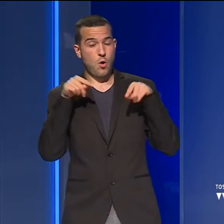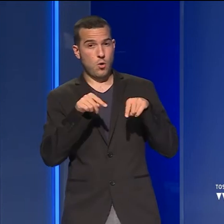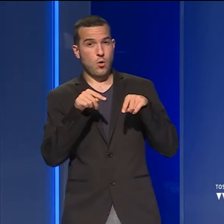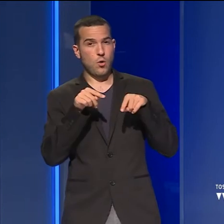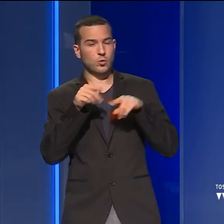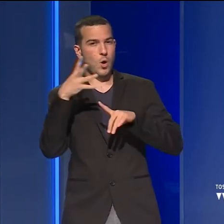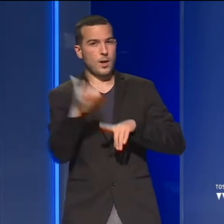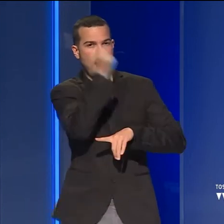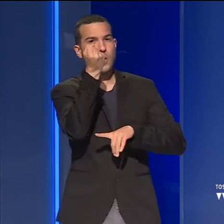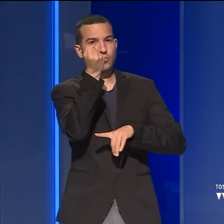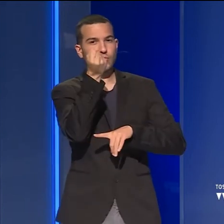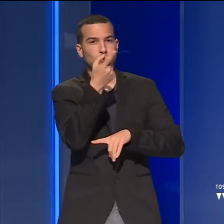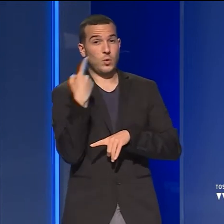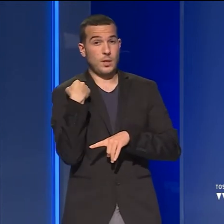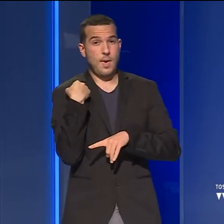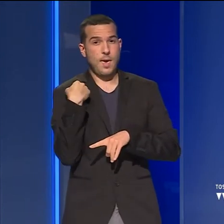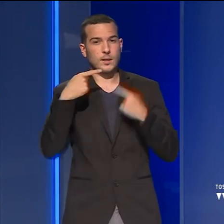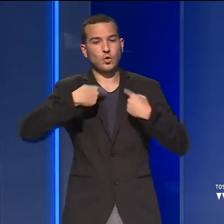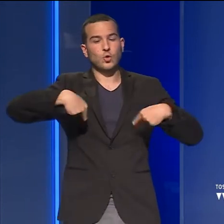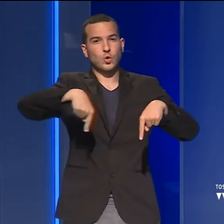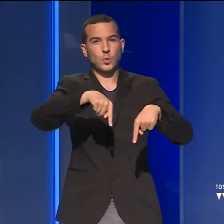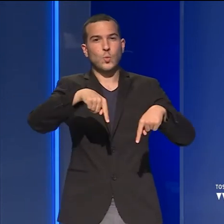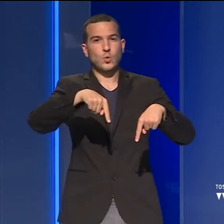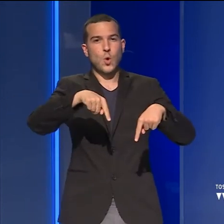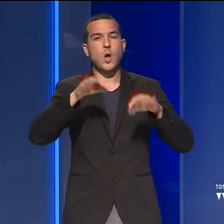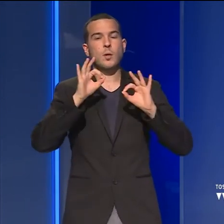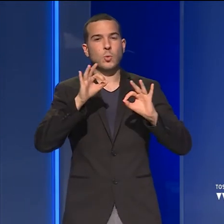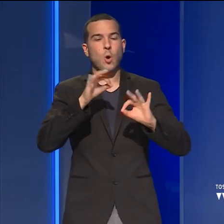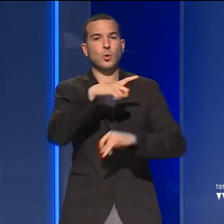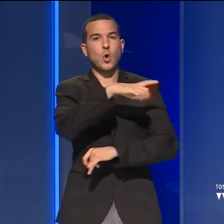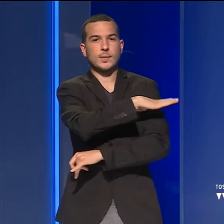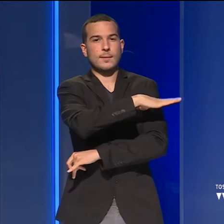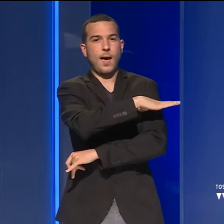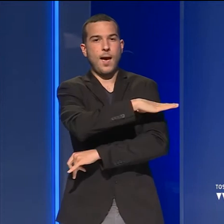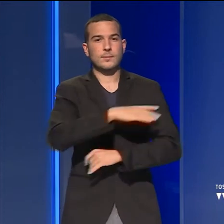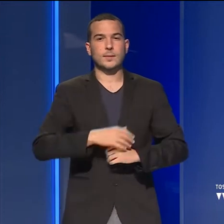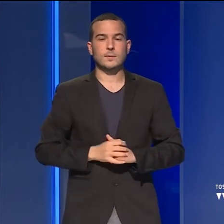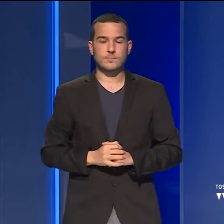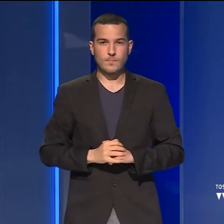raggiunto ieri durante una riunione con le principali sigle sindacali.